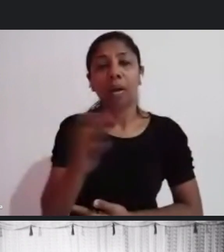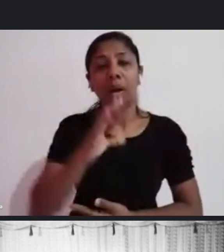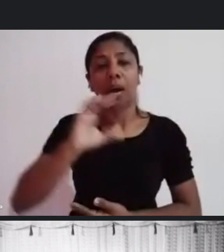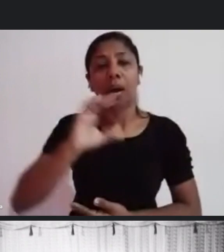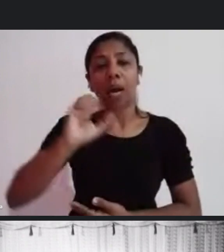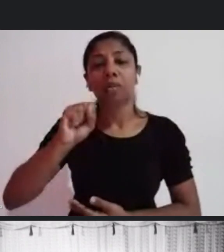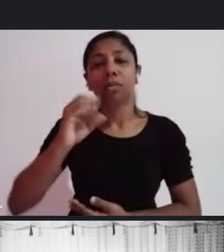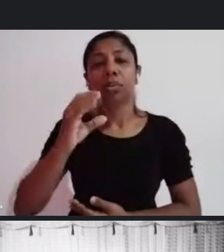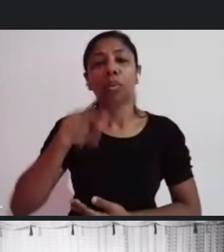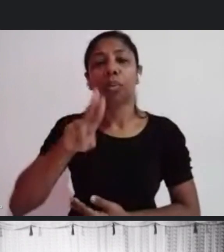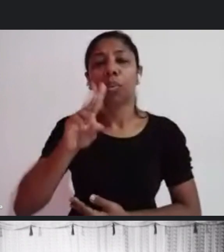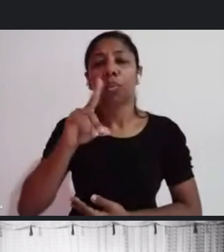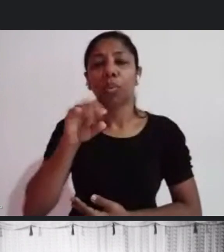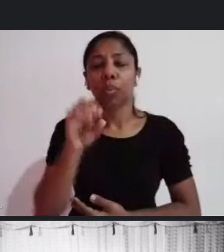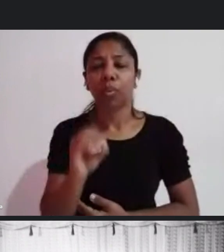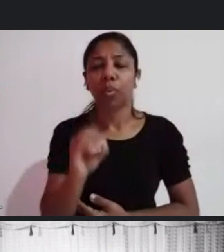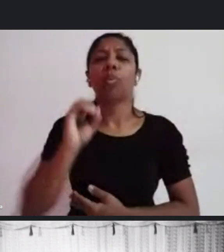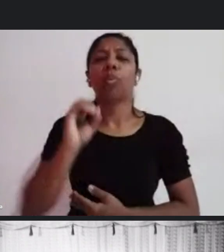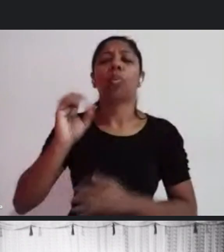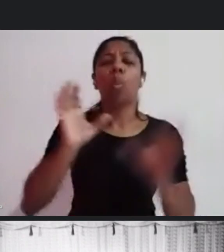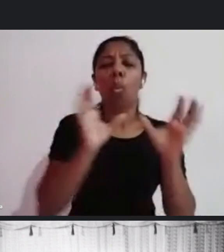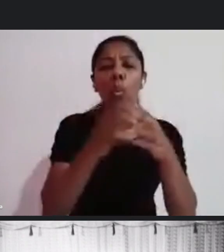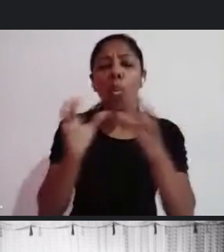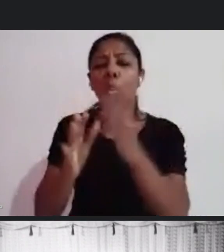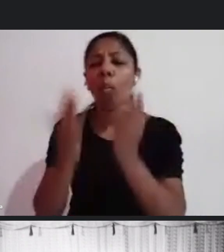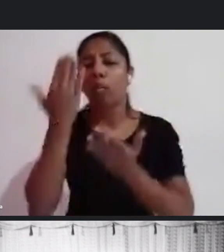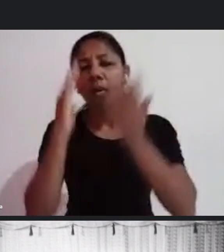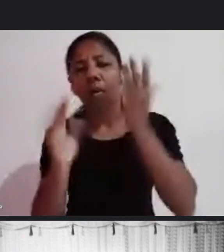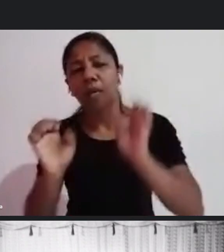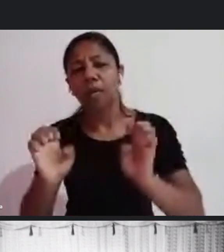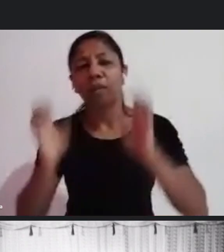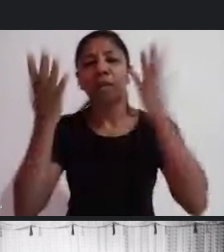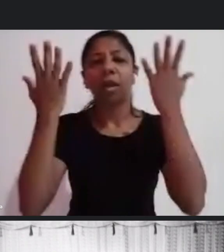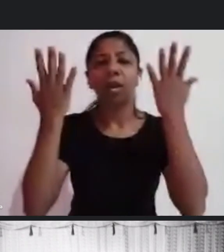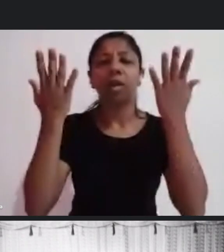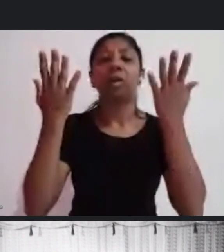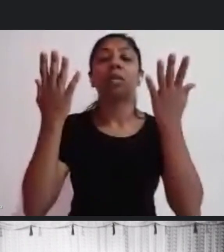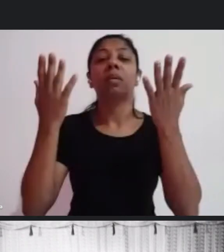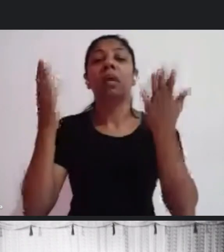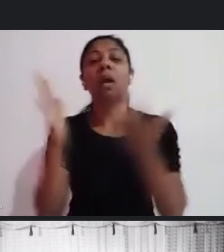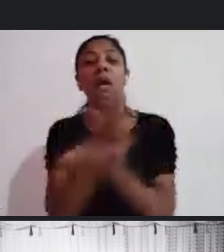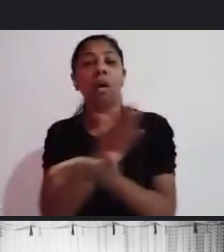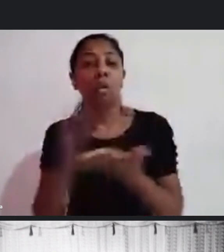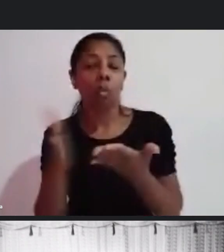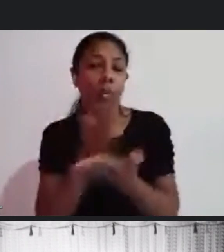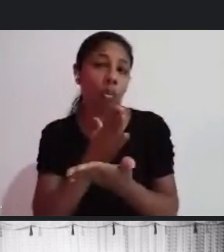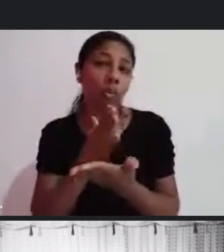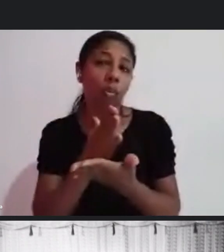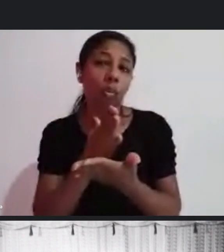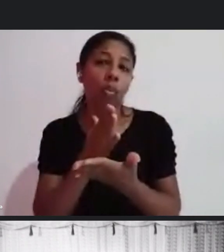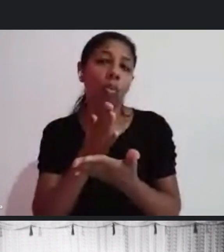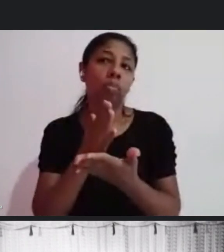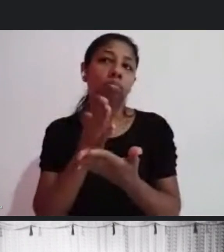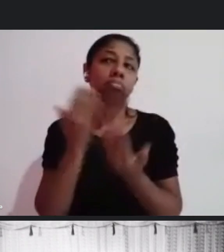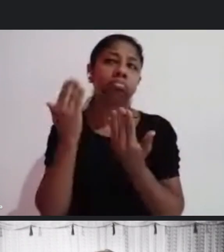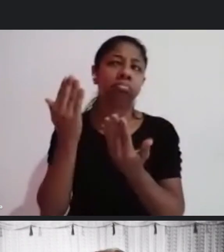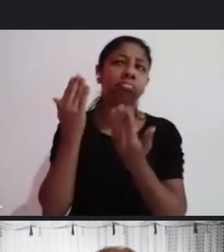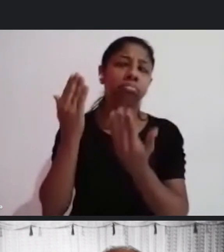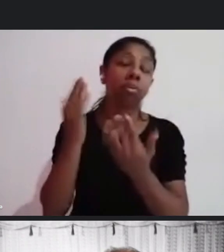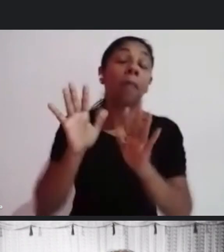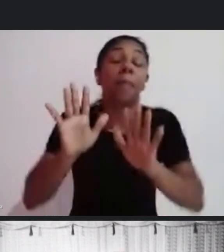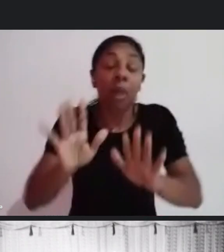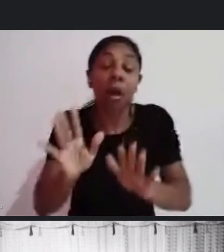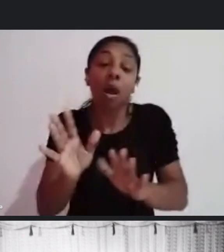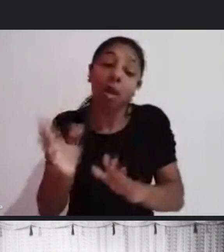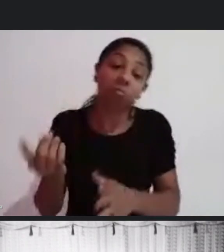eventos, festivais, enfim, alguns até de caráter meio duvidoso, mas estavam lá e estavam